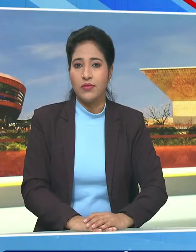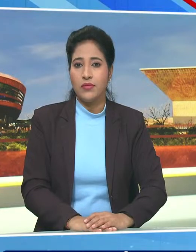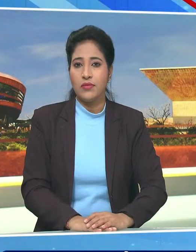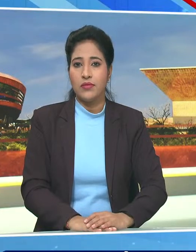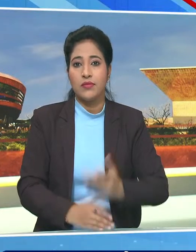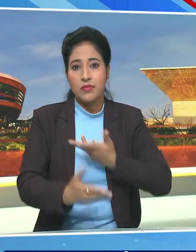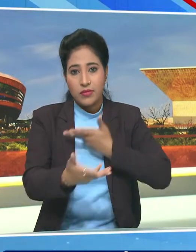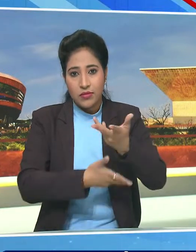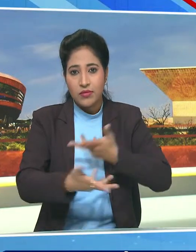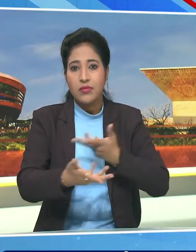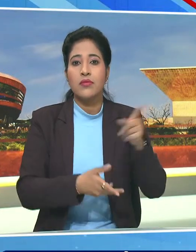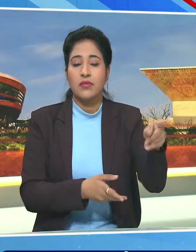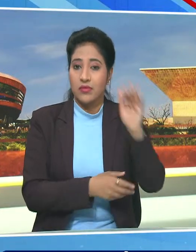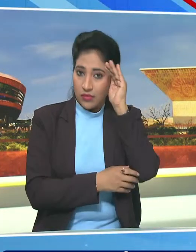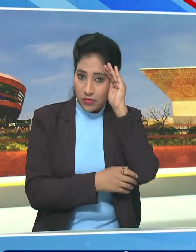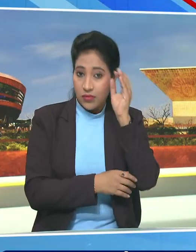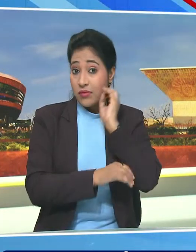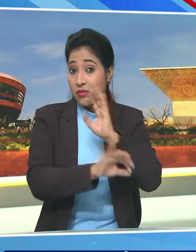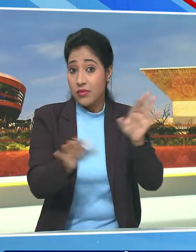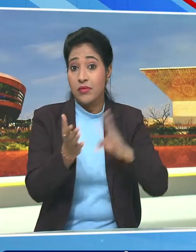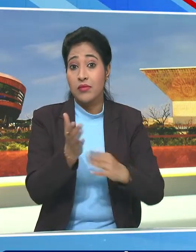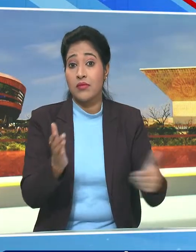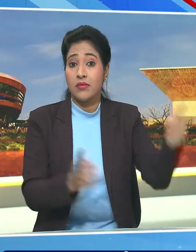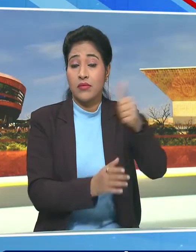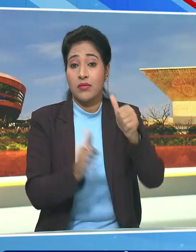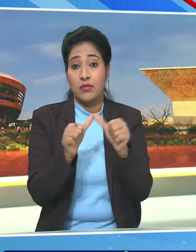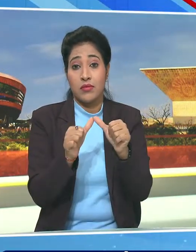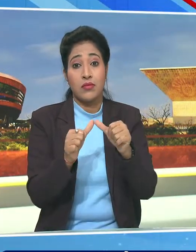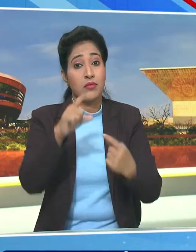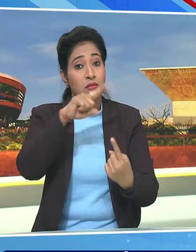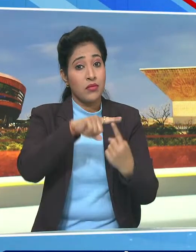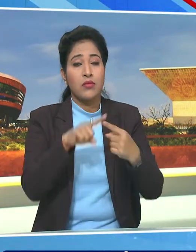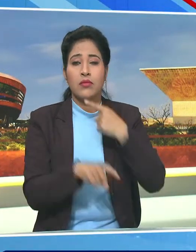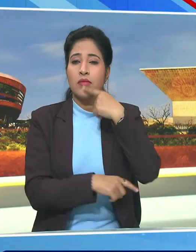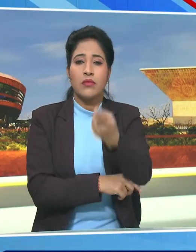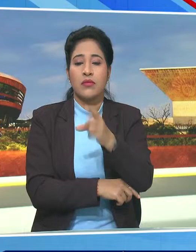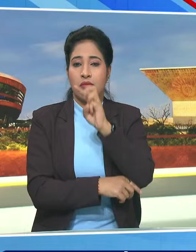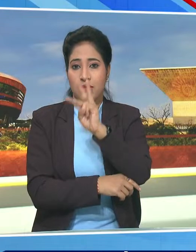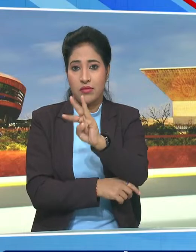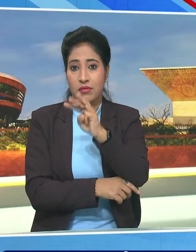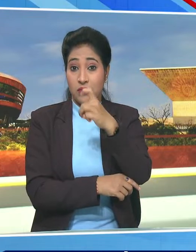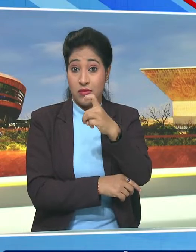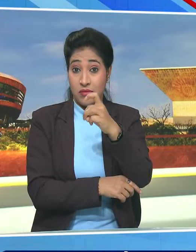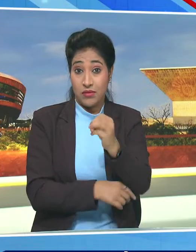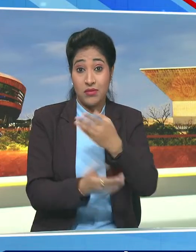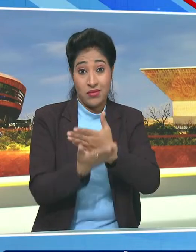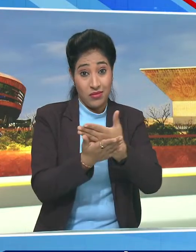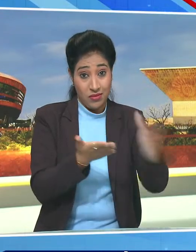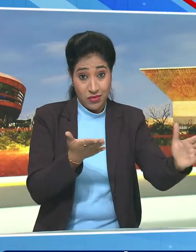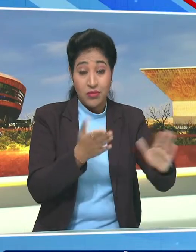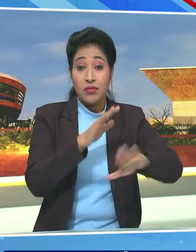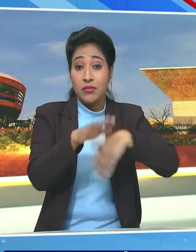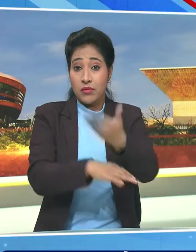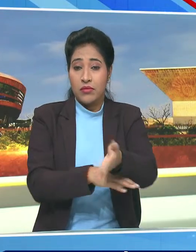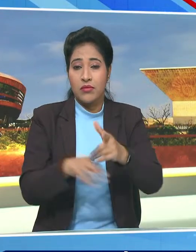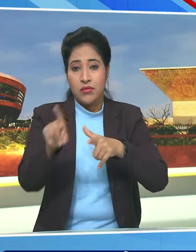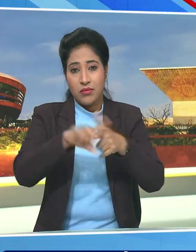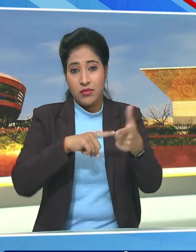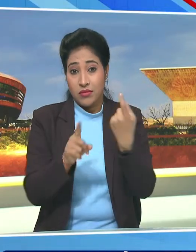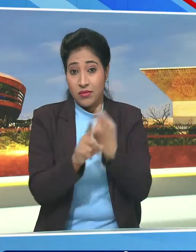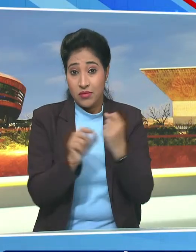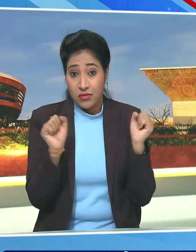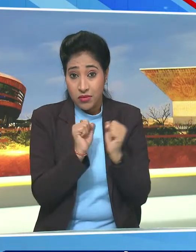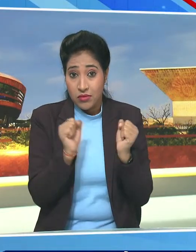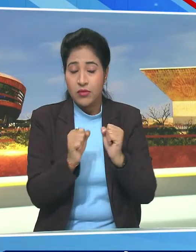चर्चा के दौरान सूच्णायों प्रसारण मंत्री अनुवाग ठाकुन ने कहा कि 370 हटने के बाद जम्मू कश्मीर में